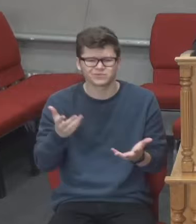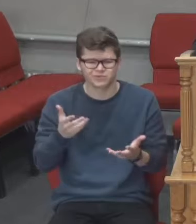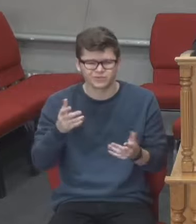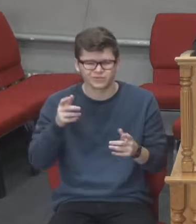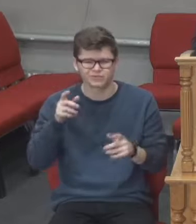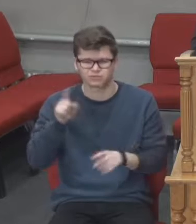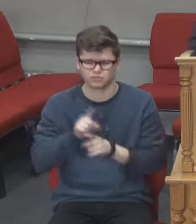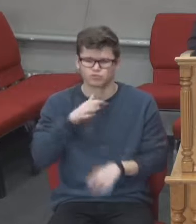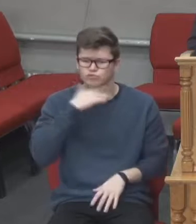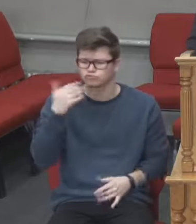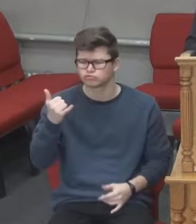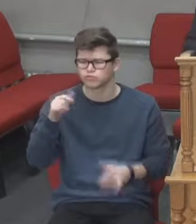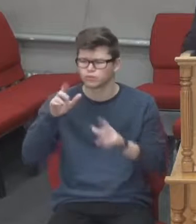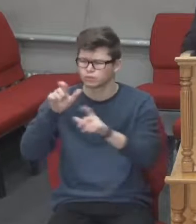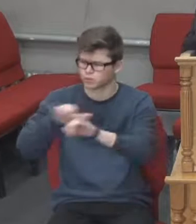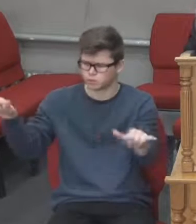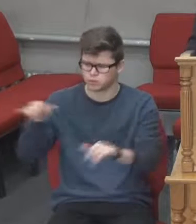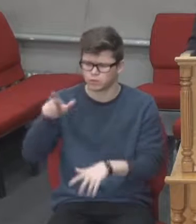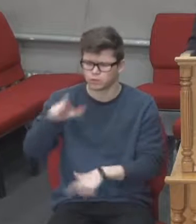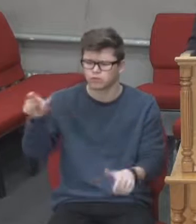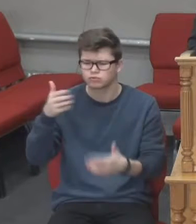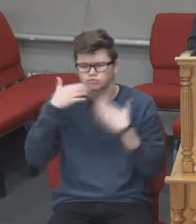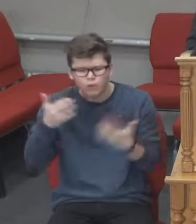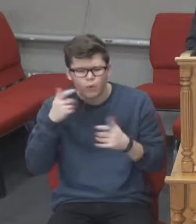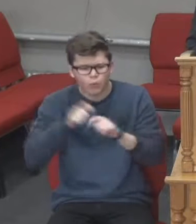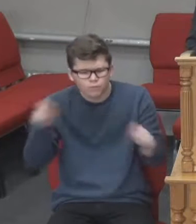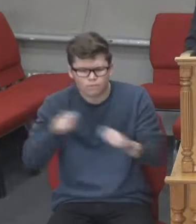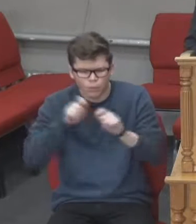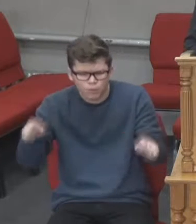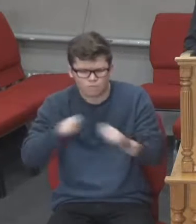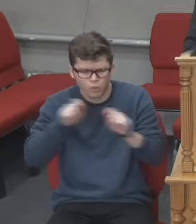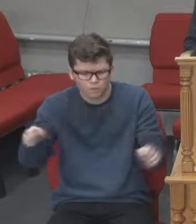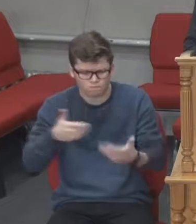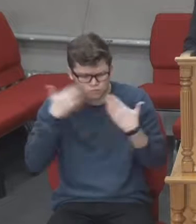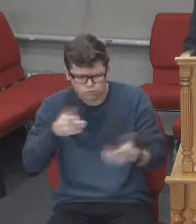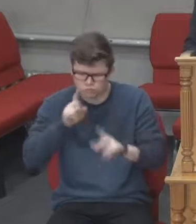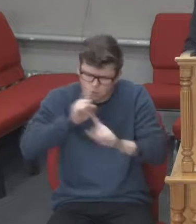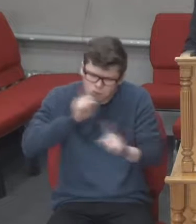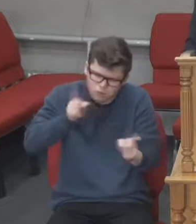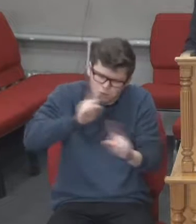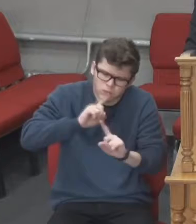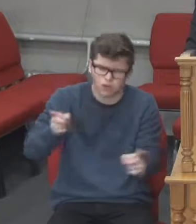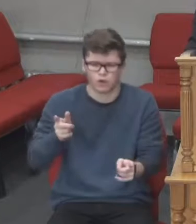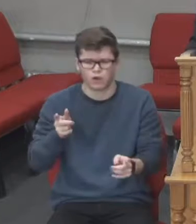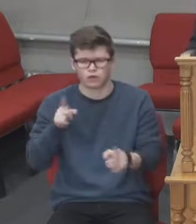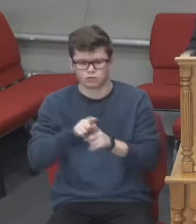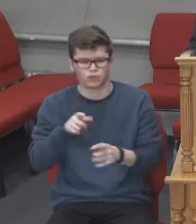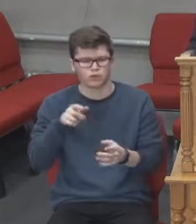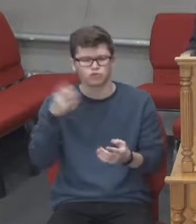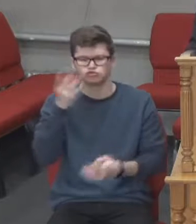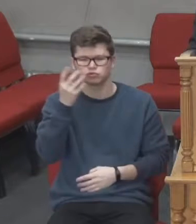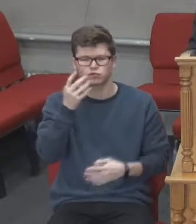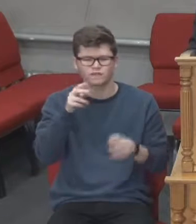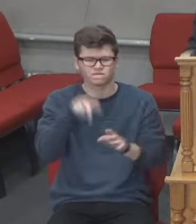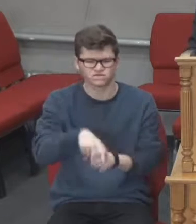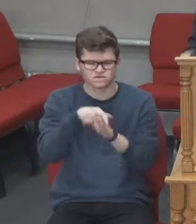Богослова читають. Там є такі надзвичайні події розказані. І на цього четвертого вершника звертають